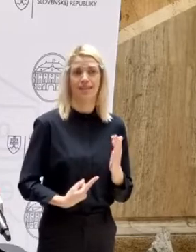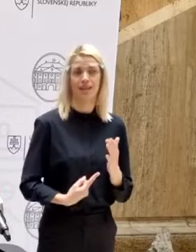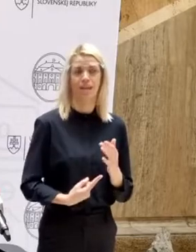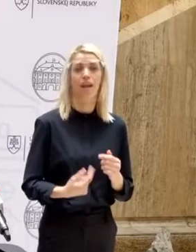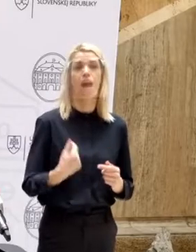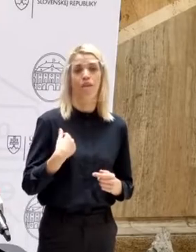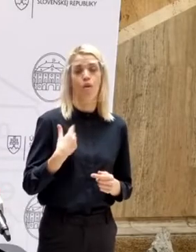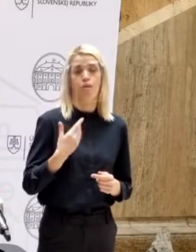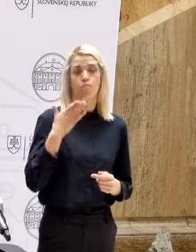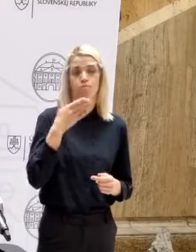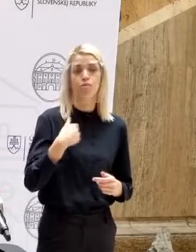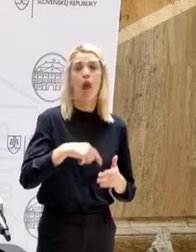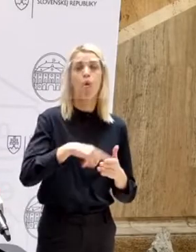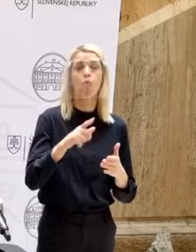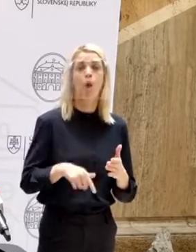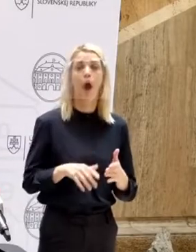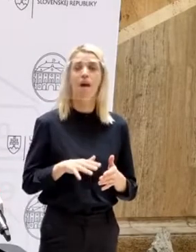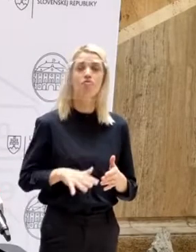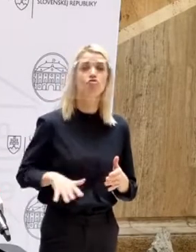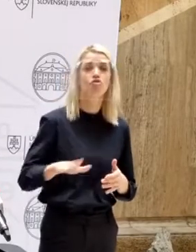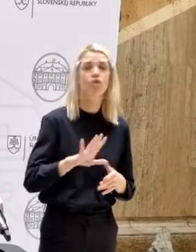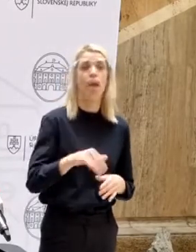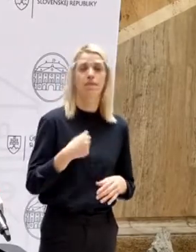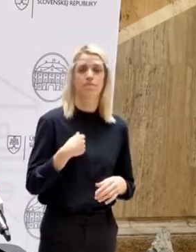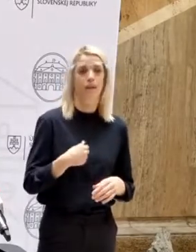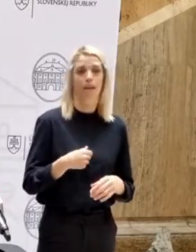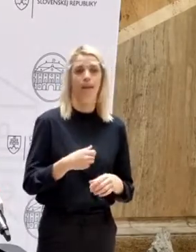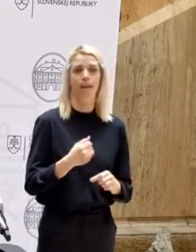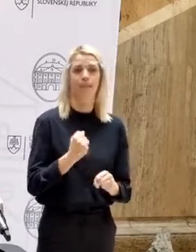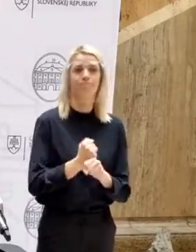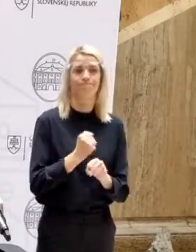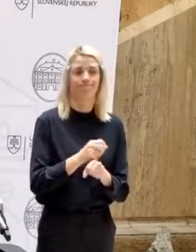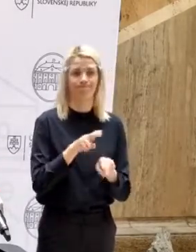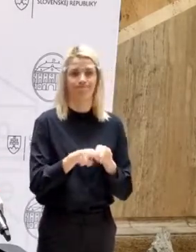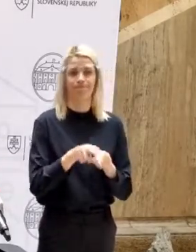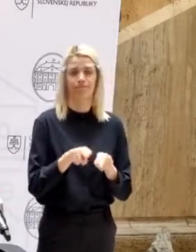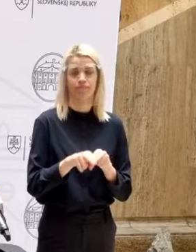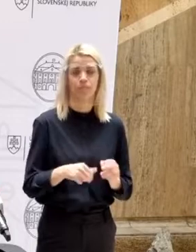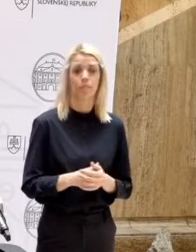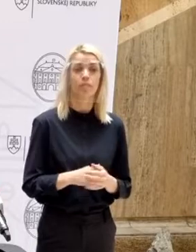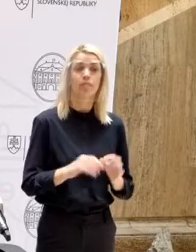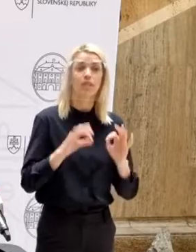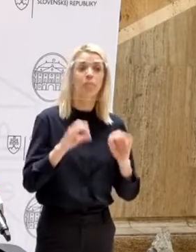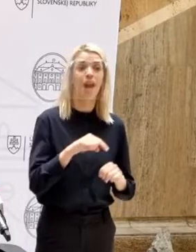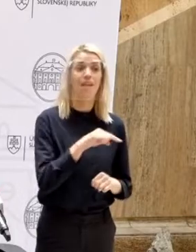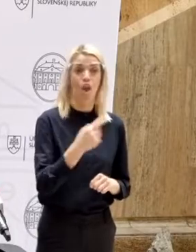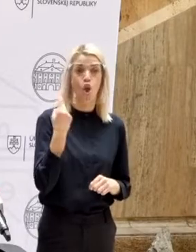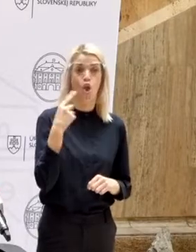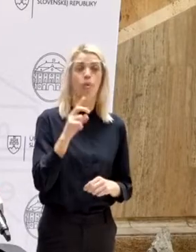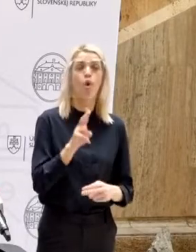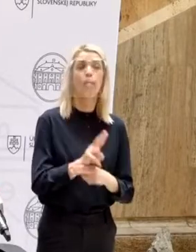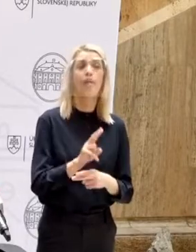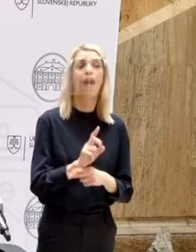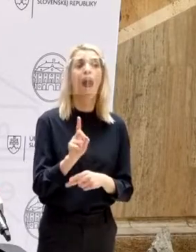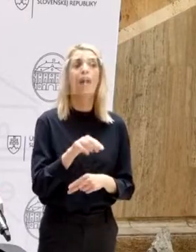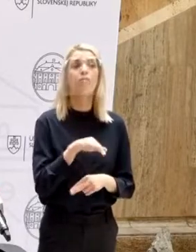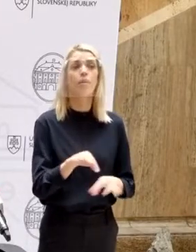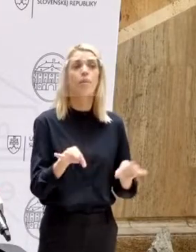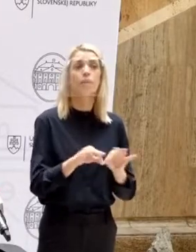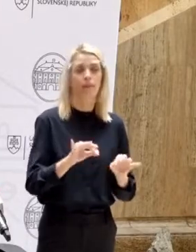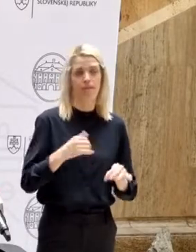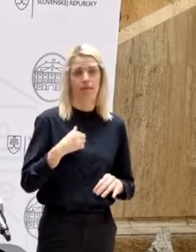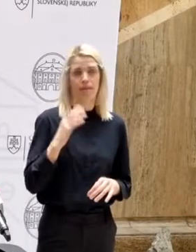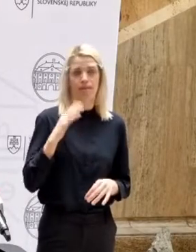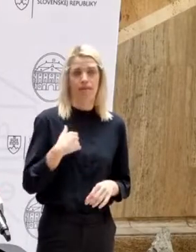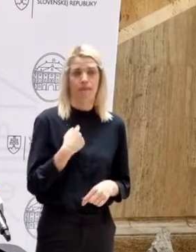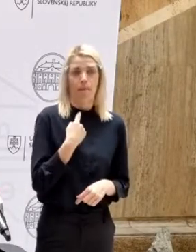úloha nás všetkých na nasledujúce obdobie, aby sme to nejako dotiahli. Teraz vám neviem povedať jednotlivé opatrenia práve na tieto odbory, že aké sú pripravené, ako sa